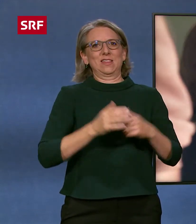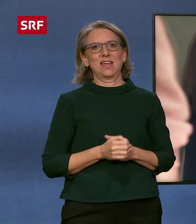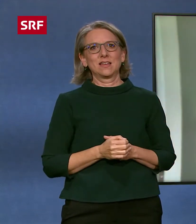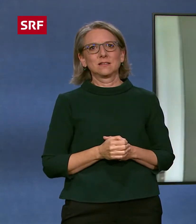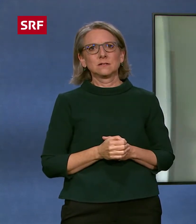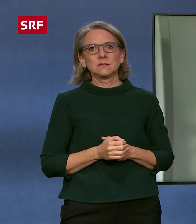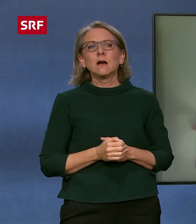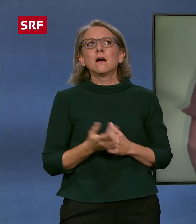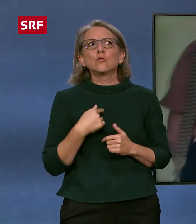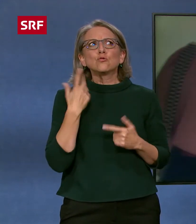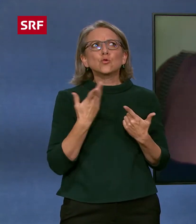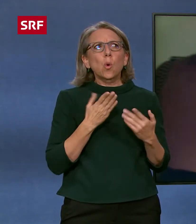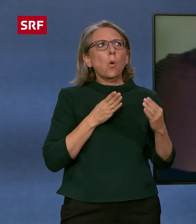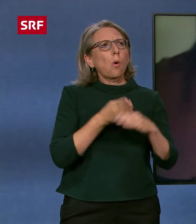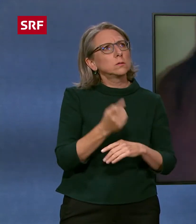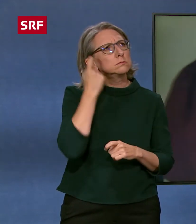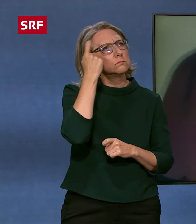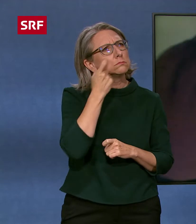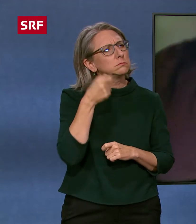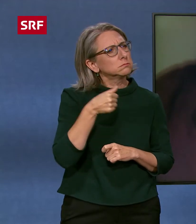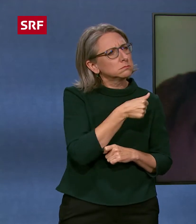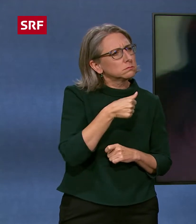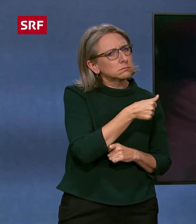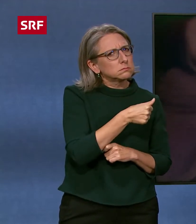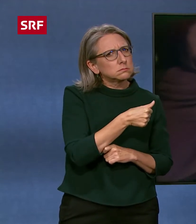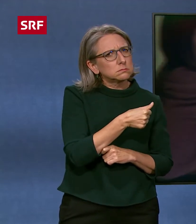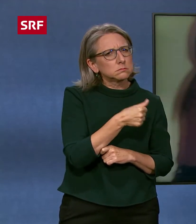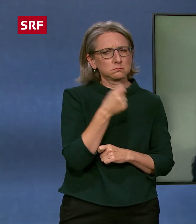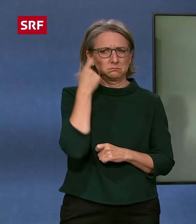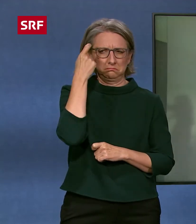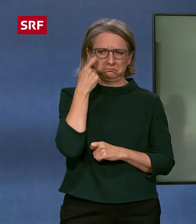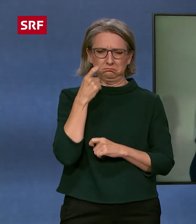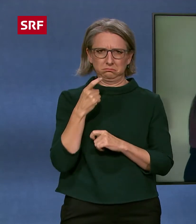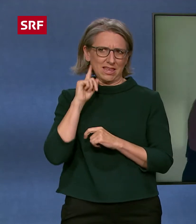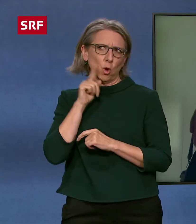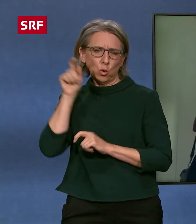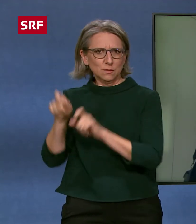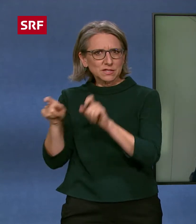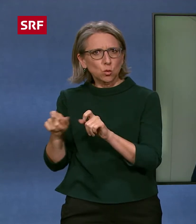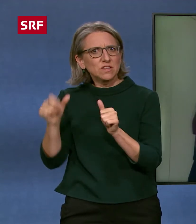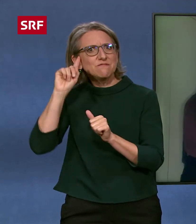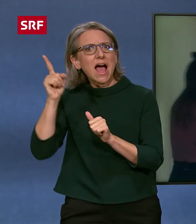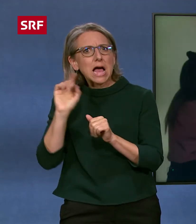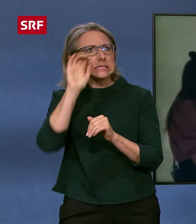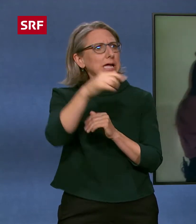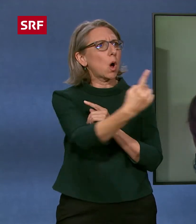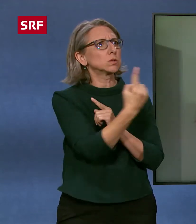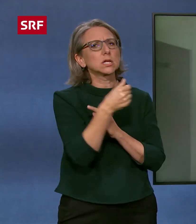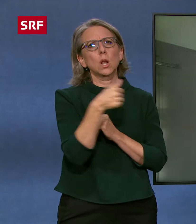erstes grosses Fragezeichen gehabt. Wie merken gehörlose Leute, dass es gelutet hat? Für das gibt es ganz eine praktische